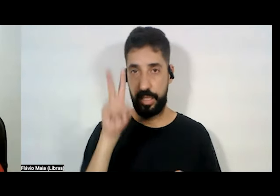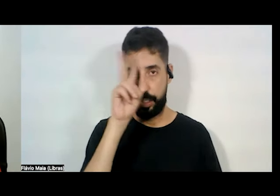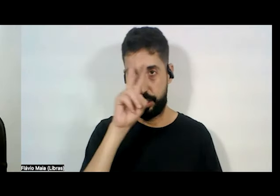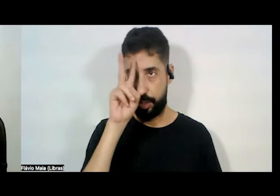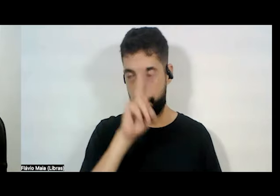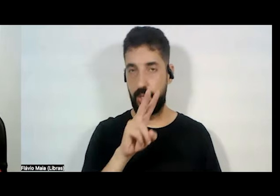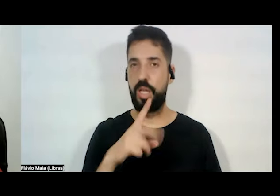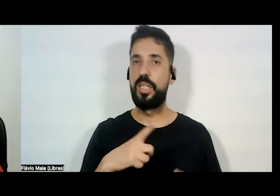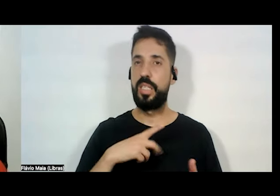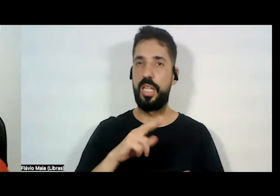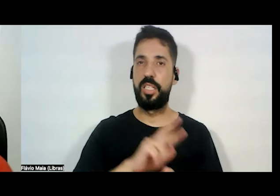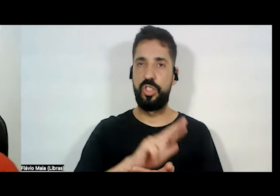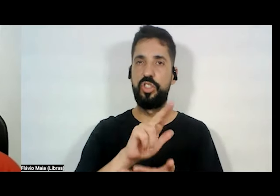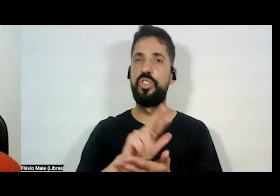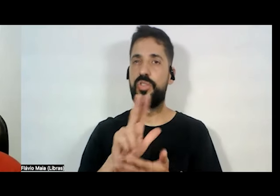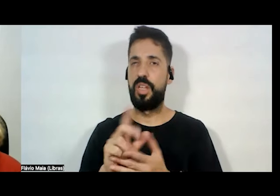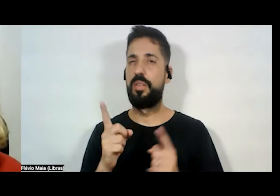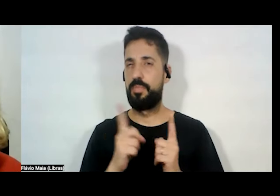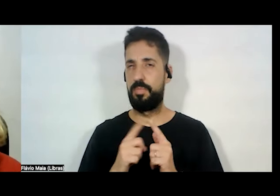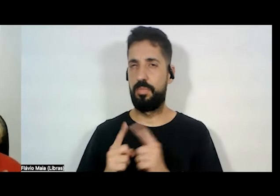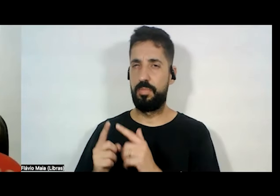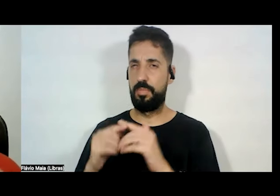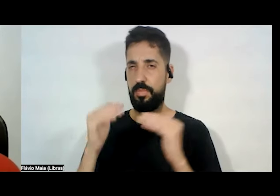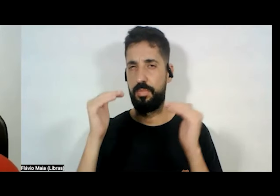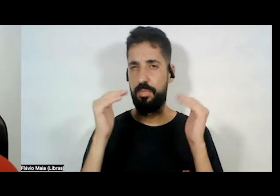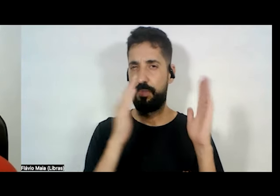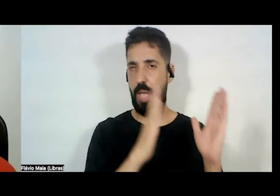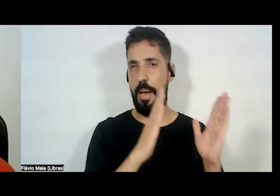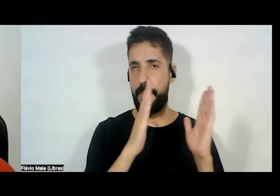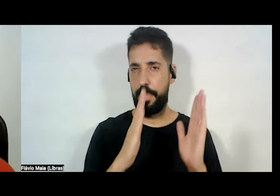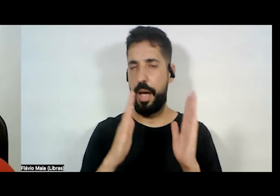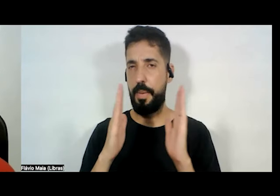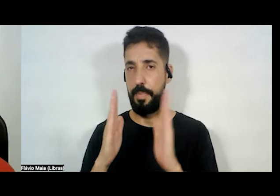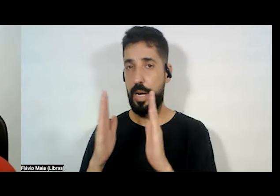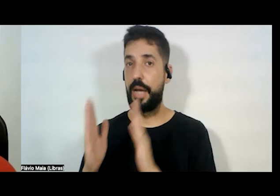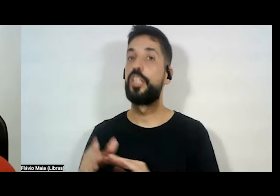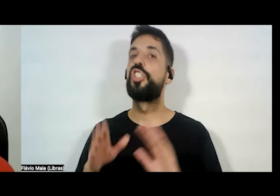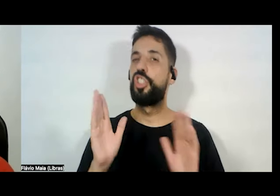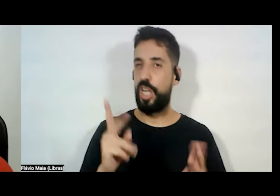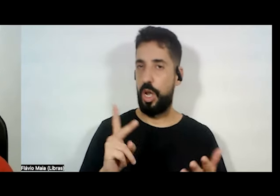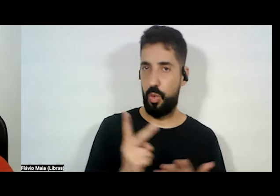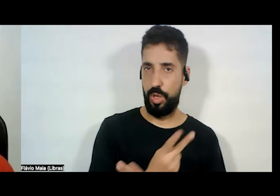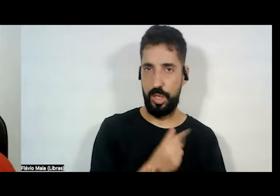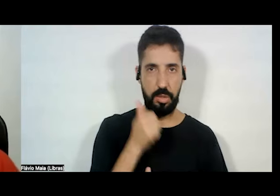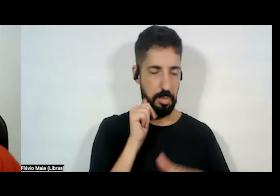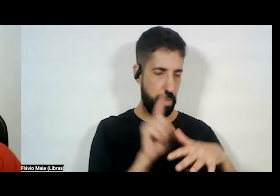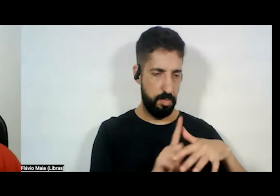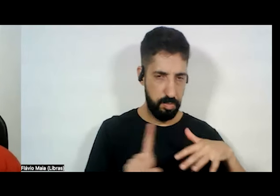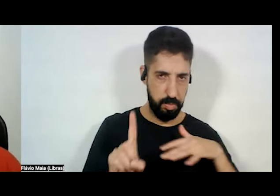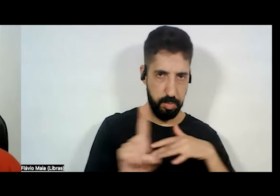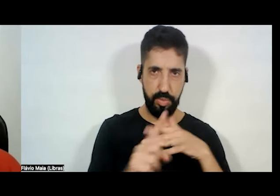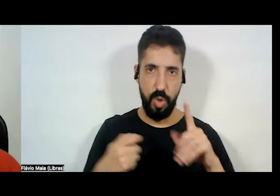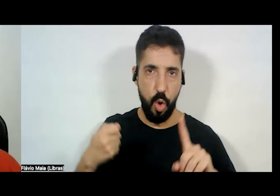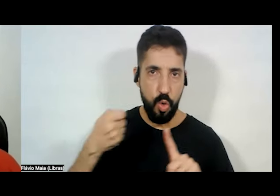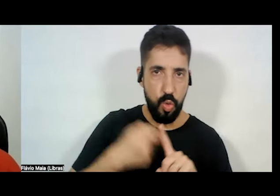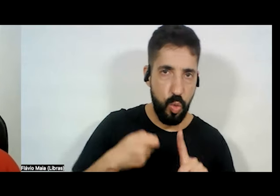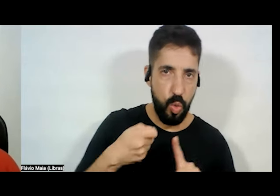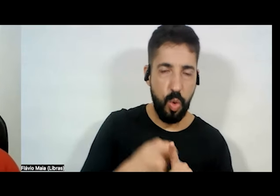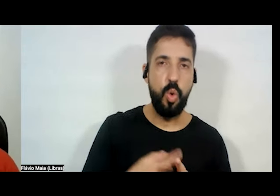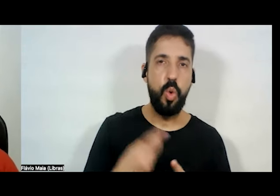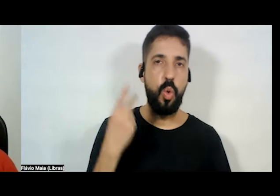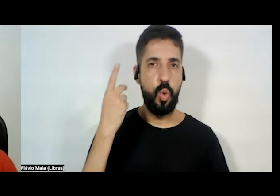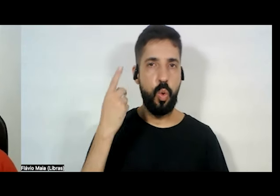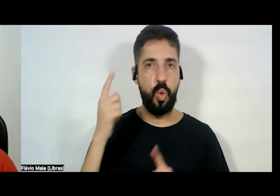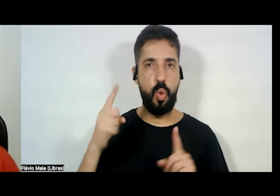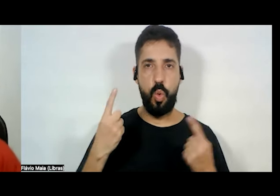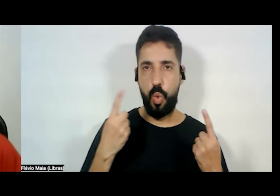etapas. As mulheres estiveram na linha de frente contra a violência racial e o escravismo